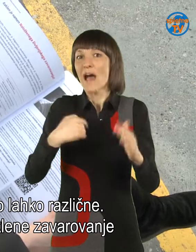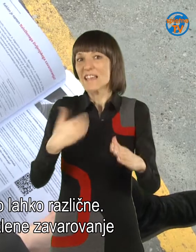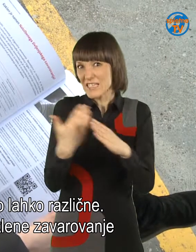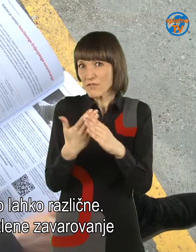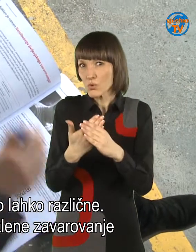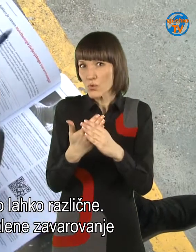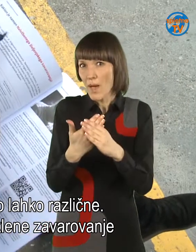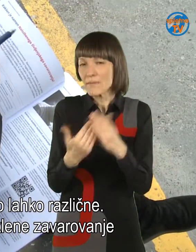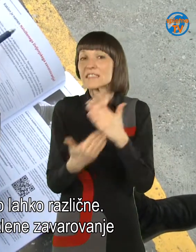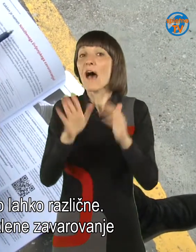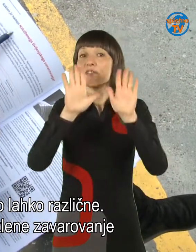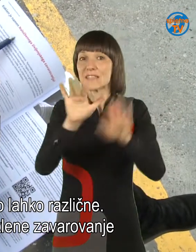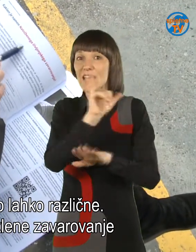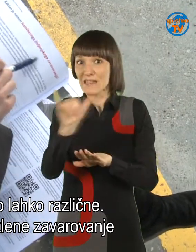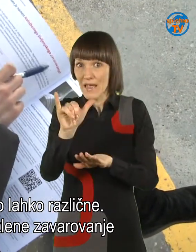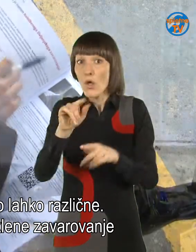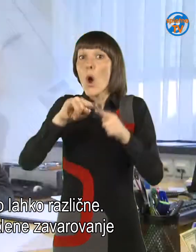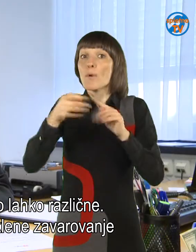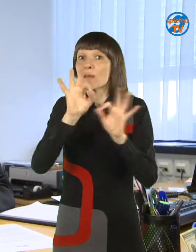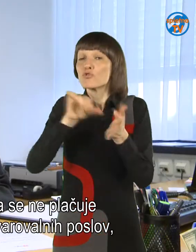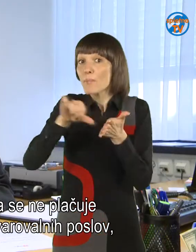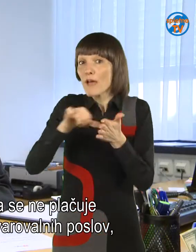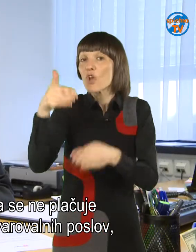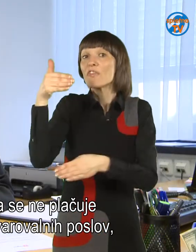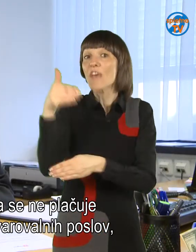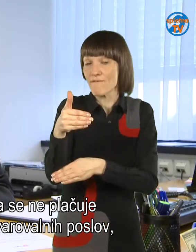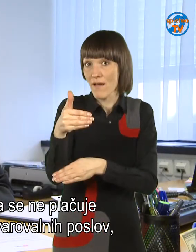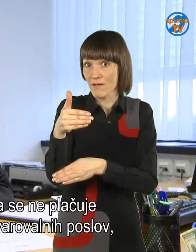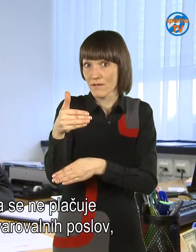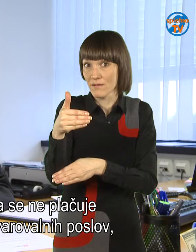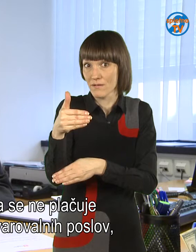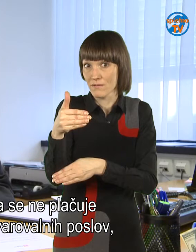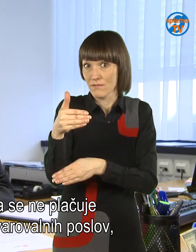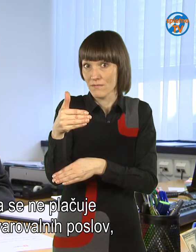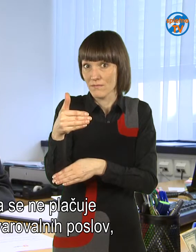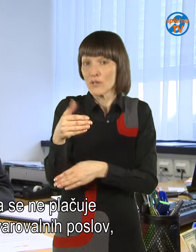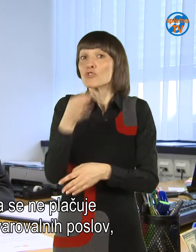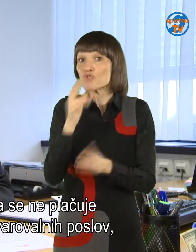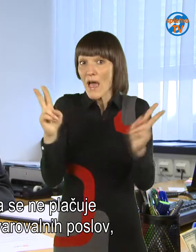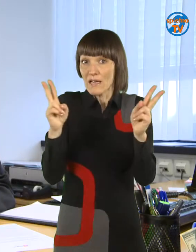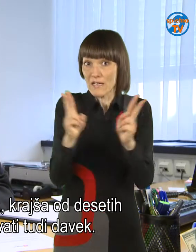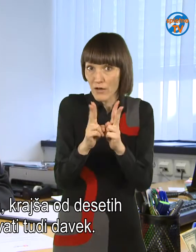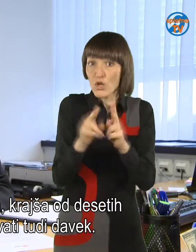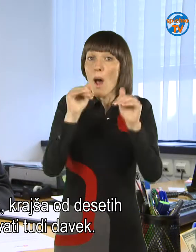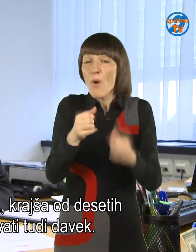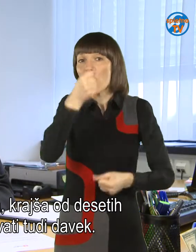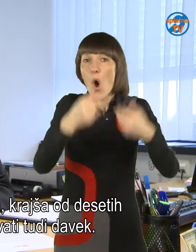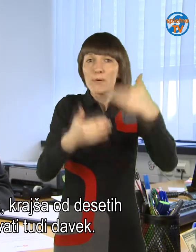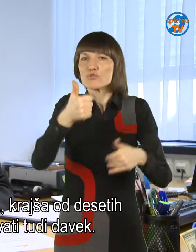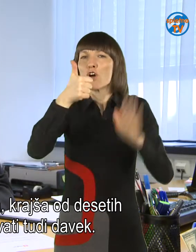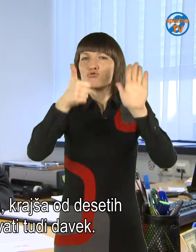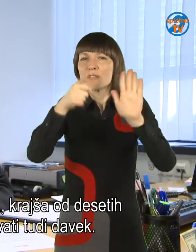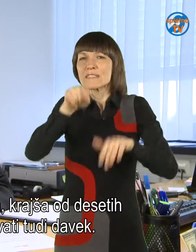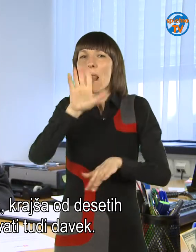sklene zavarovanje vsaj za deset let, zaradi tega, da se izognemo plačilo davko odprometa zavarovanjih poslov. Namreč, če je zavarovanje kraj še od desetih let, je potrebno